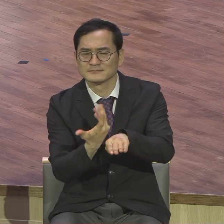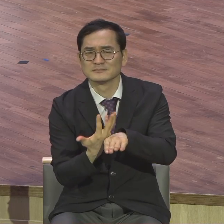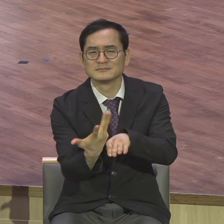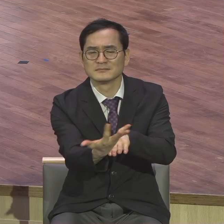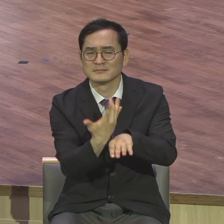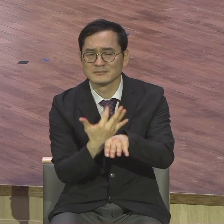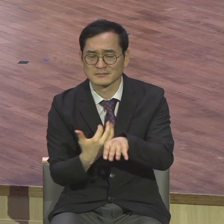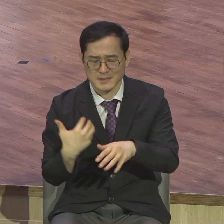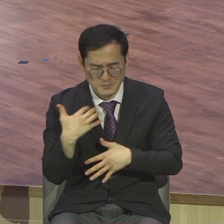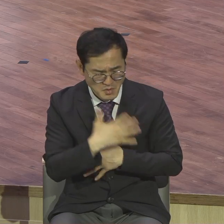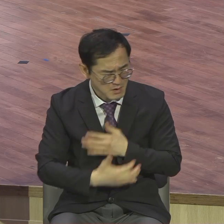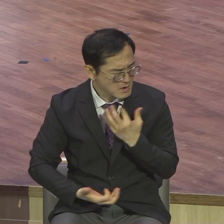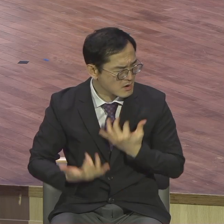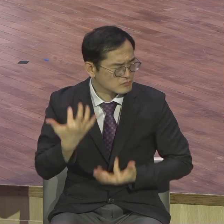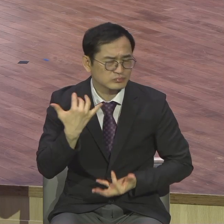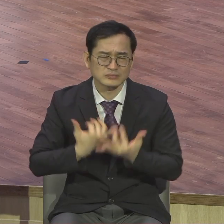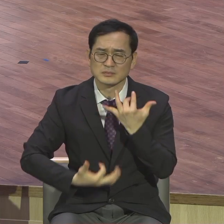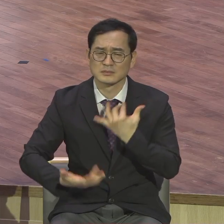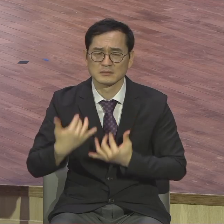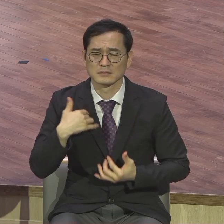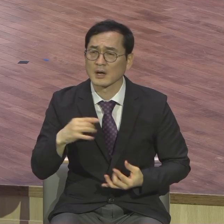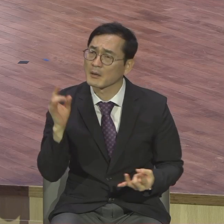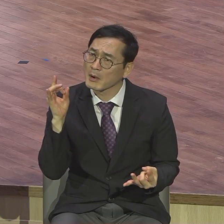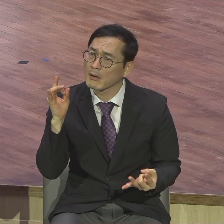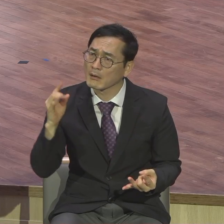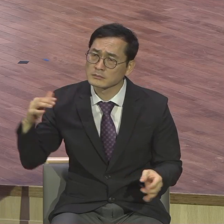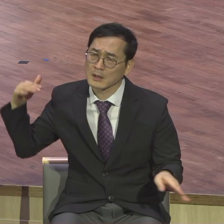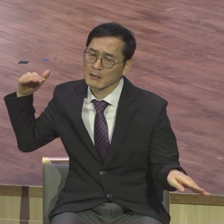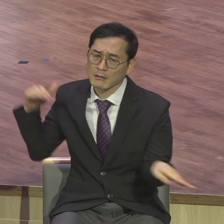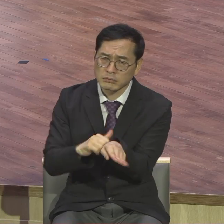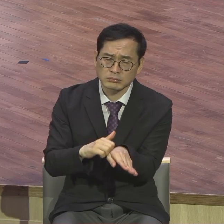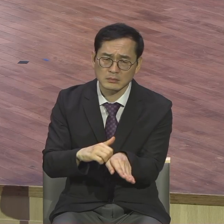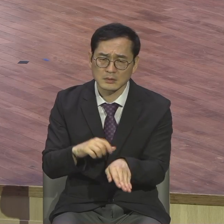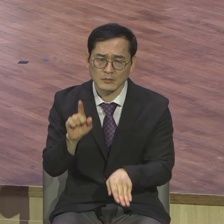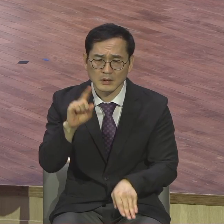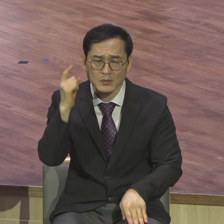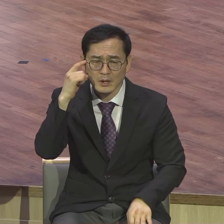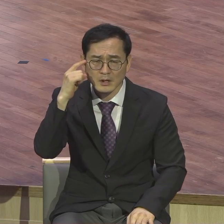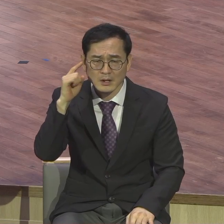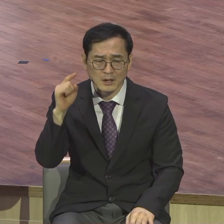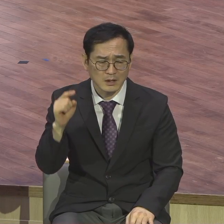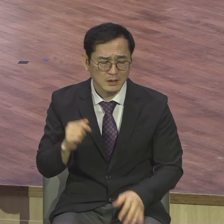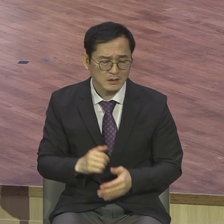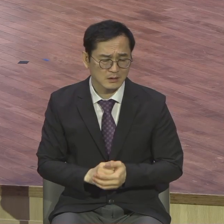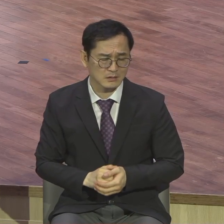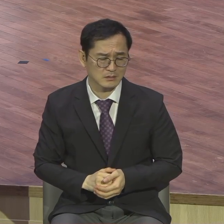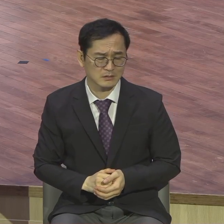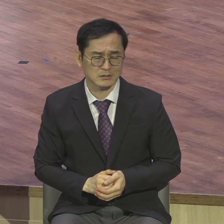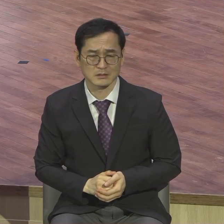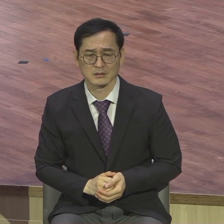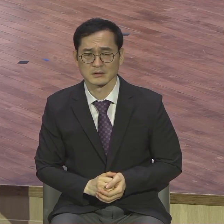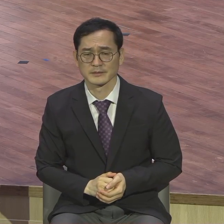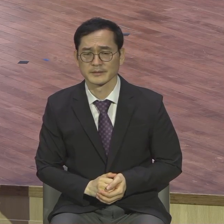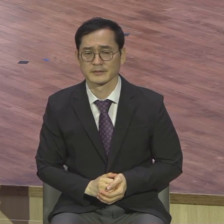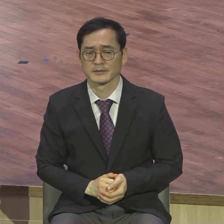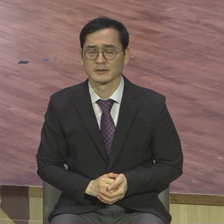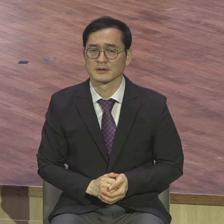뭔 잘못이 있어요 신호 대기 기다리고 있는데 기다리고 있는데 첫 분이 어떻게 우리가 감당하냐고 그런